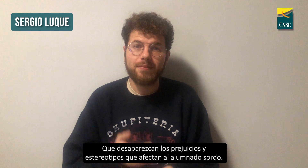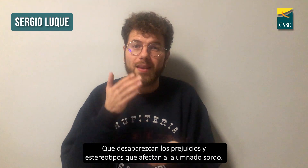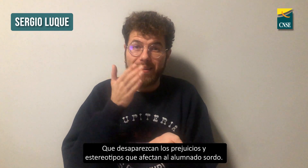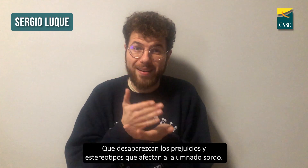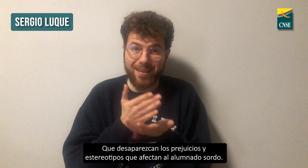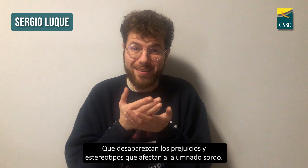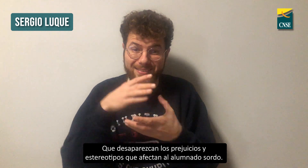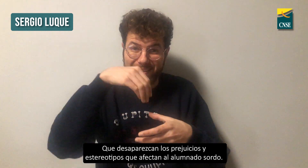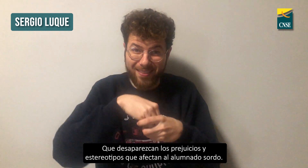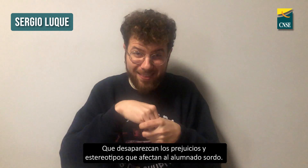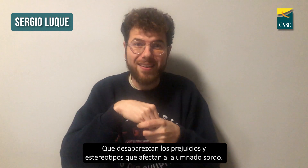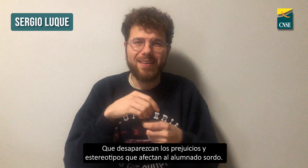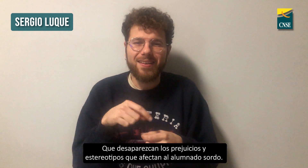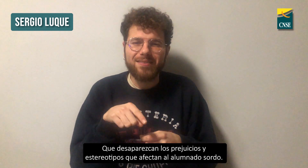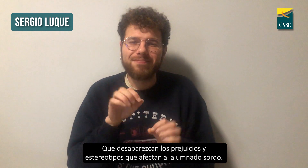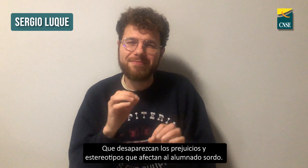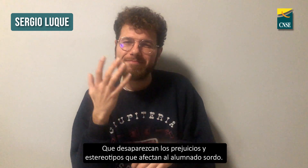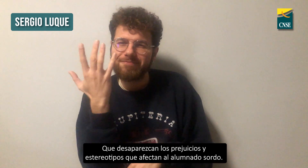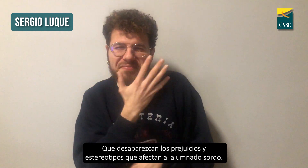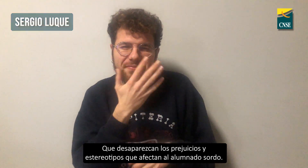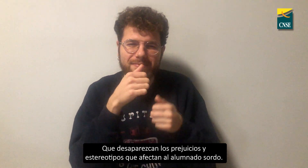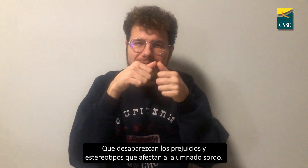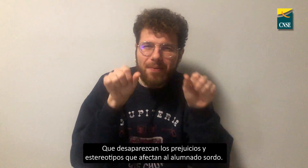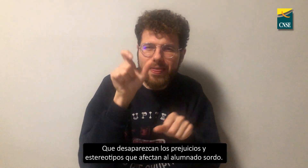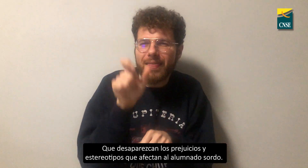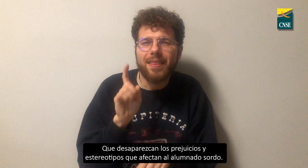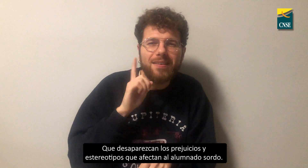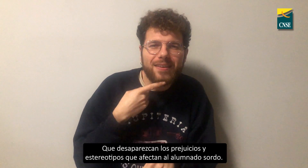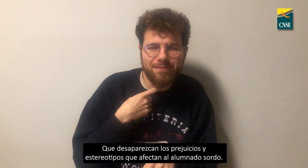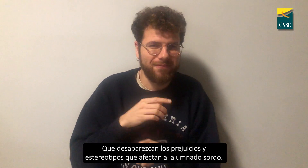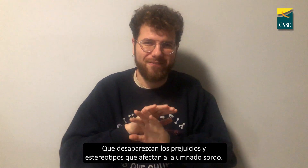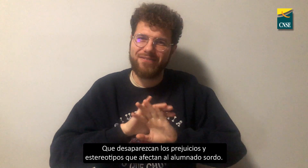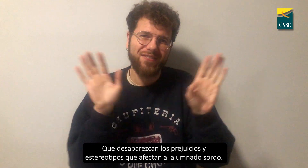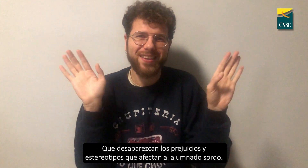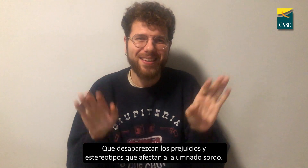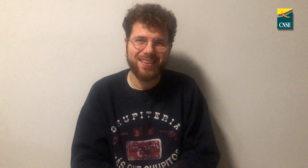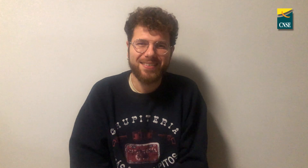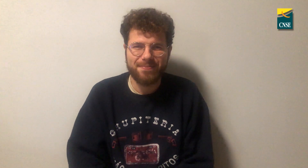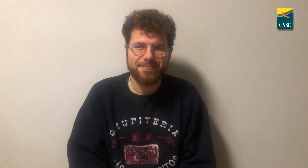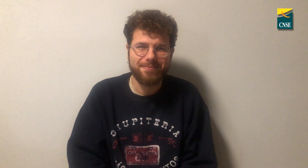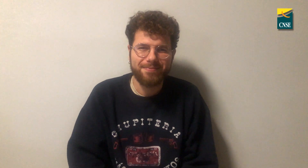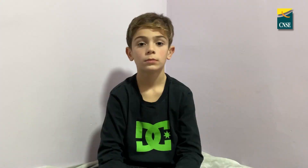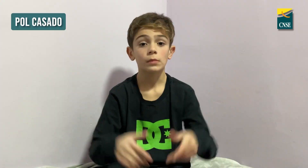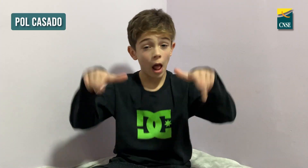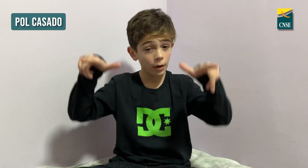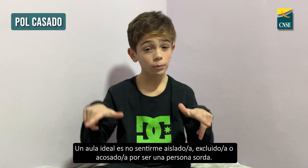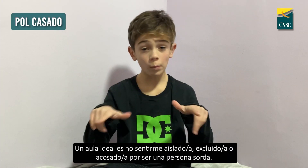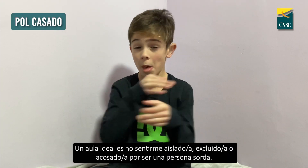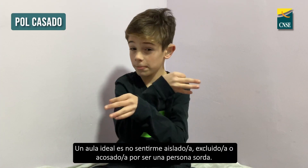Que desaparezcan los prejuicios y estereotipos que afectan al alumnado sordo. Un aula